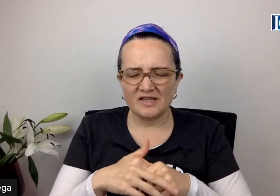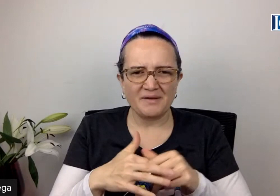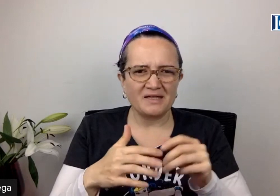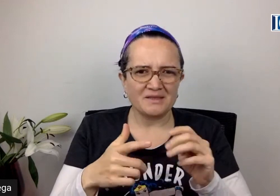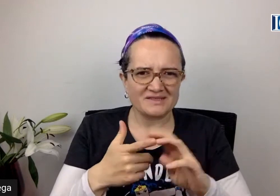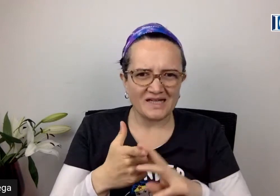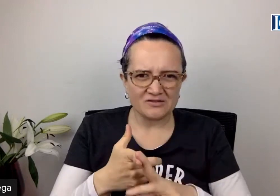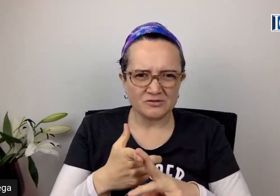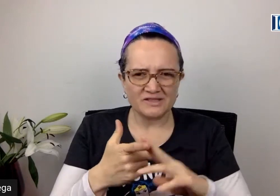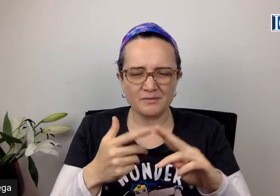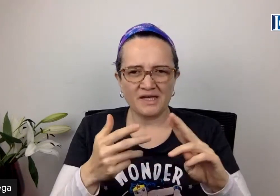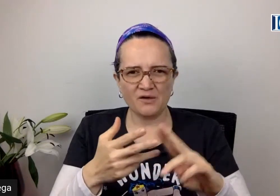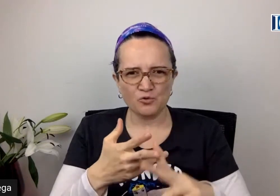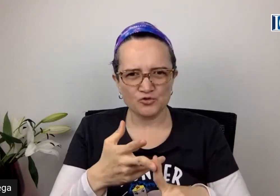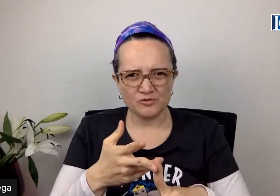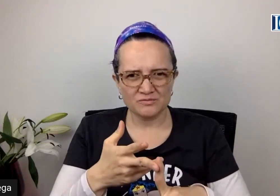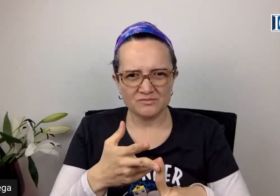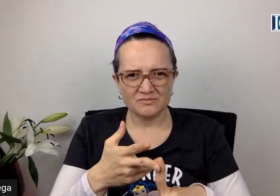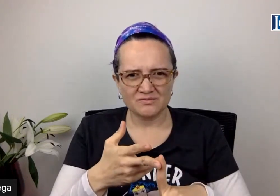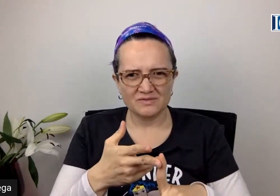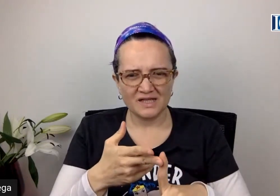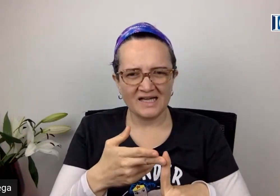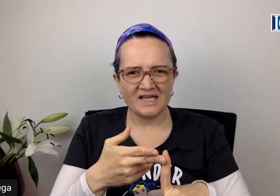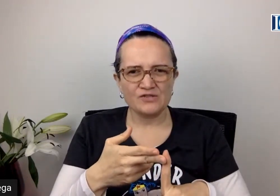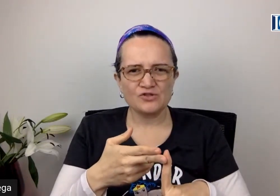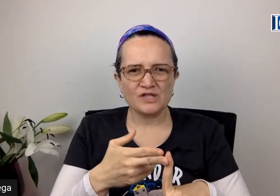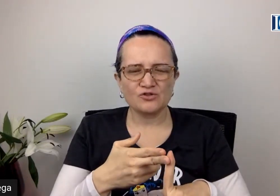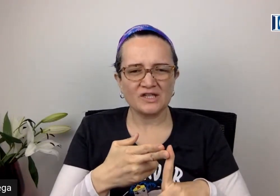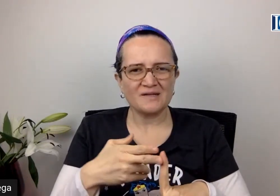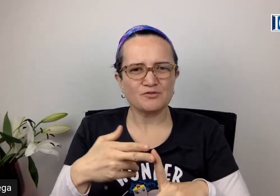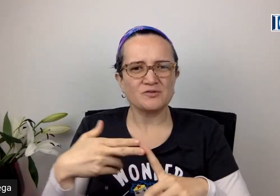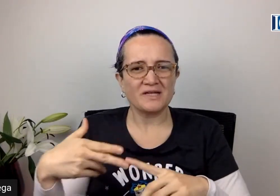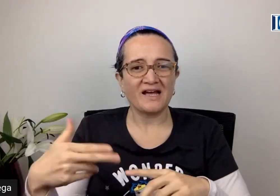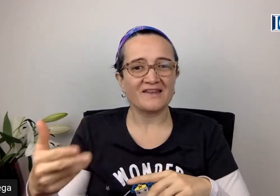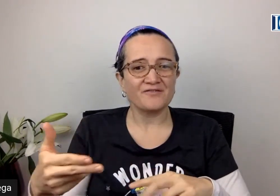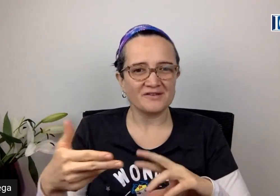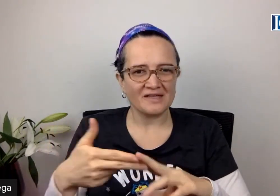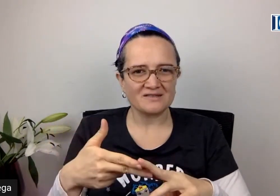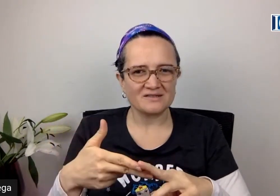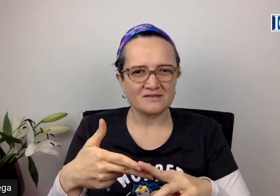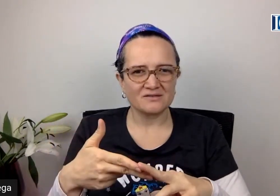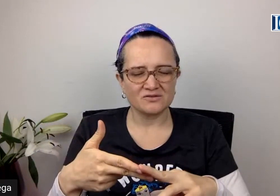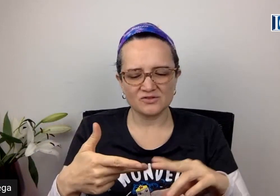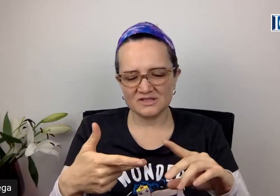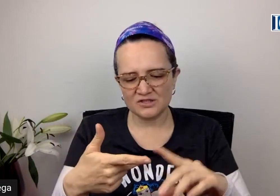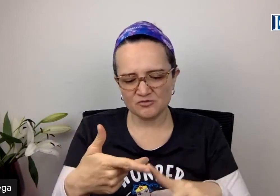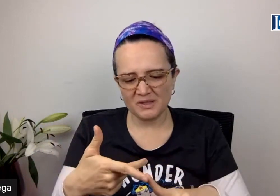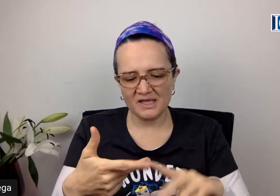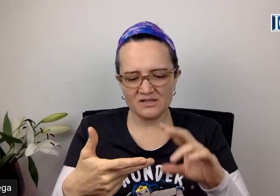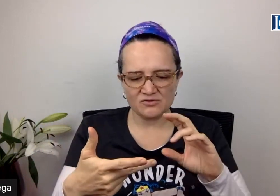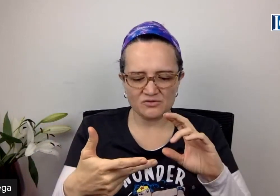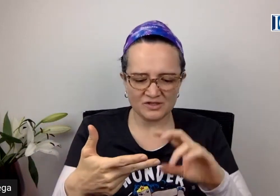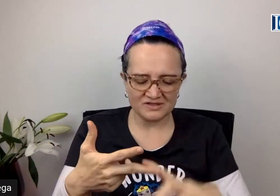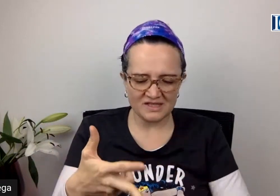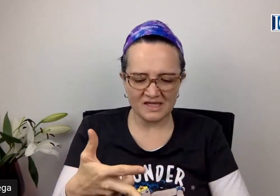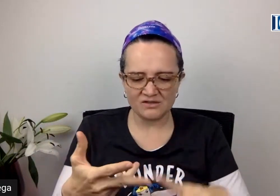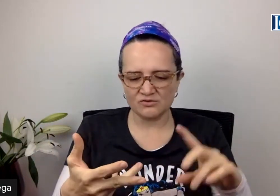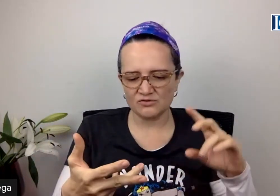tema del maltrato, el tema del abuso, aquellos que no tienen la posibilidad de defenderse. Entonces, niños pequeños, ancianos,